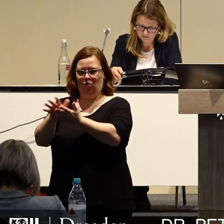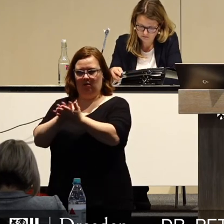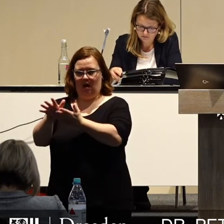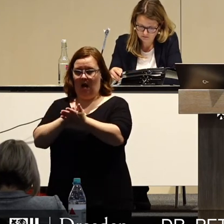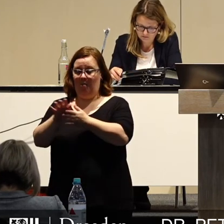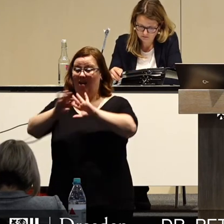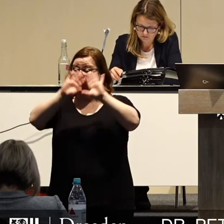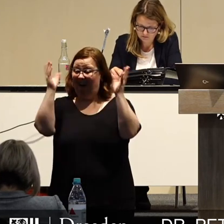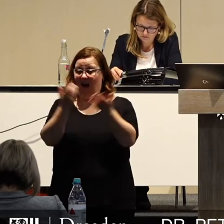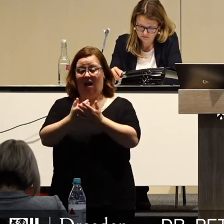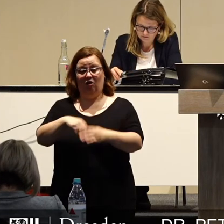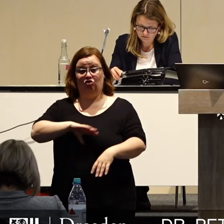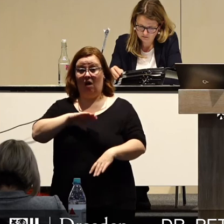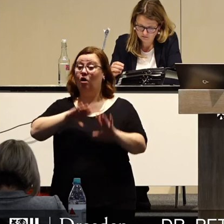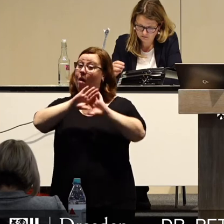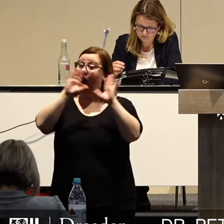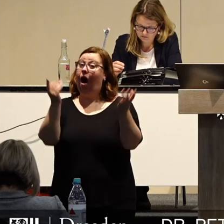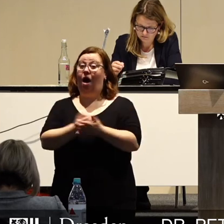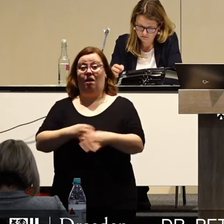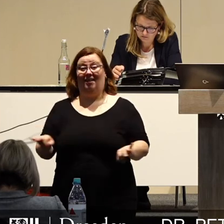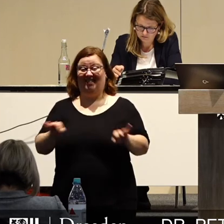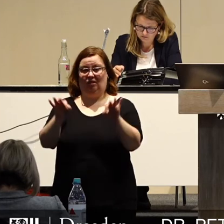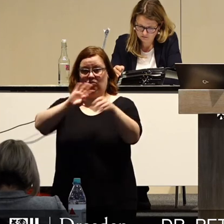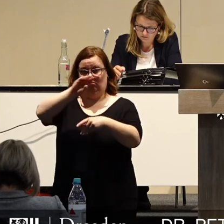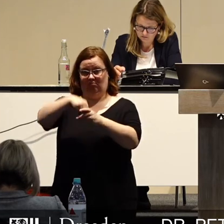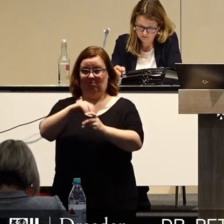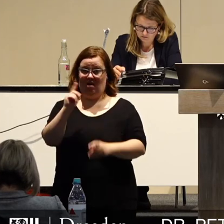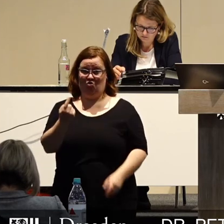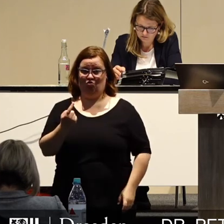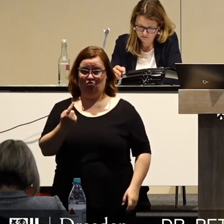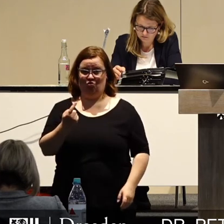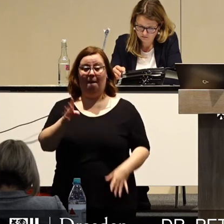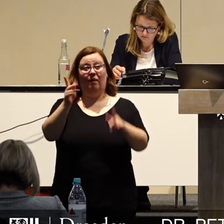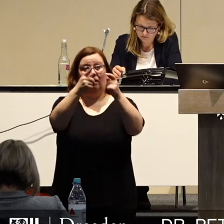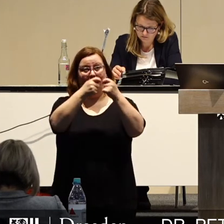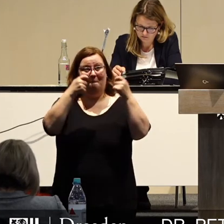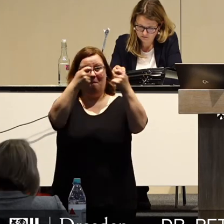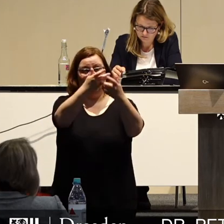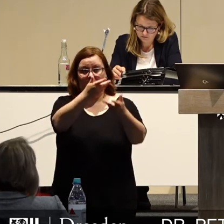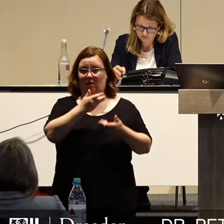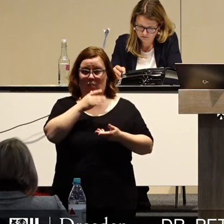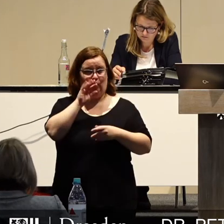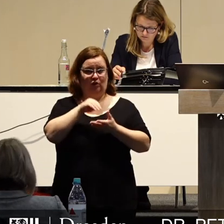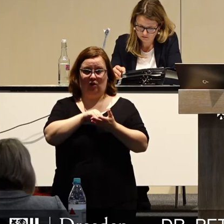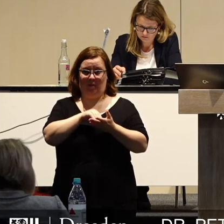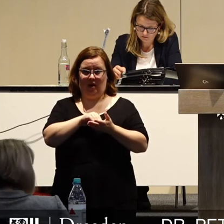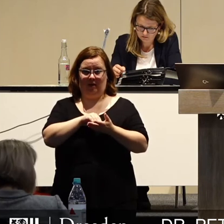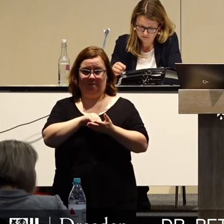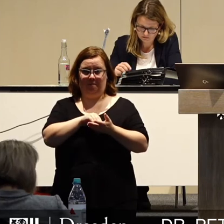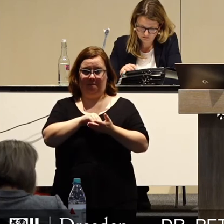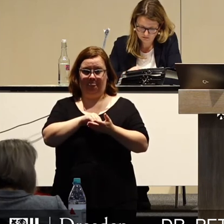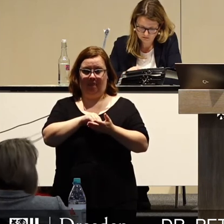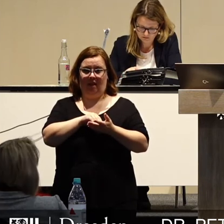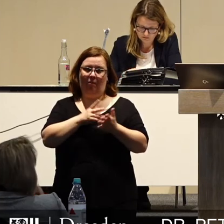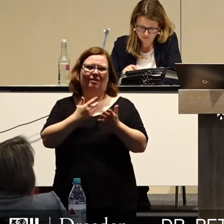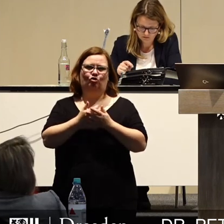und Risiken noch drin. Da ist noch nicht das eingerechnet, was wir vom Bund erwarten können. Aber Vorsicht an der